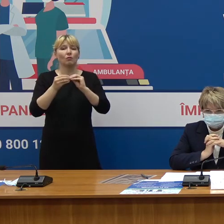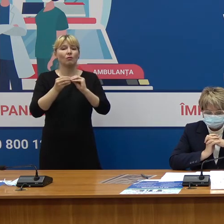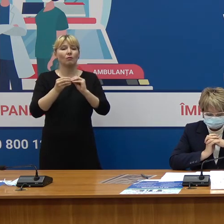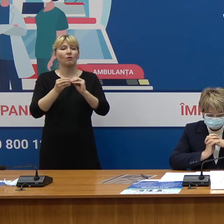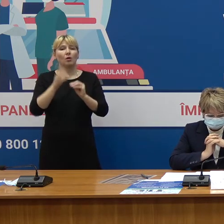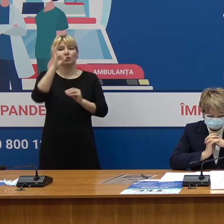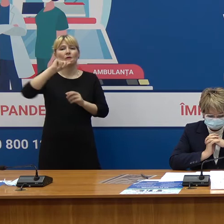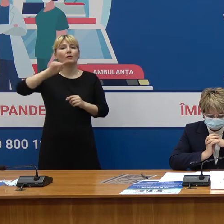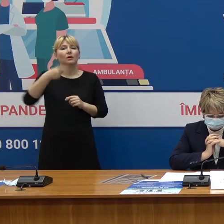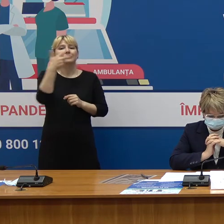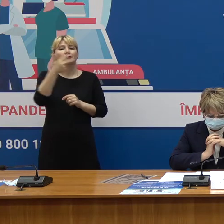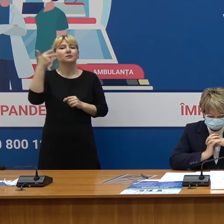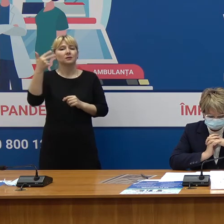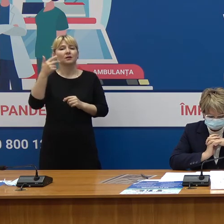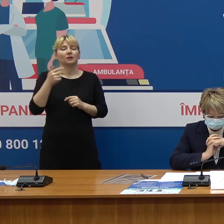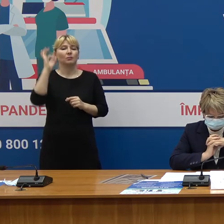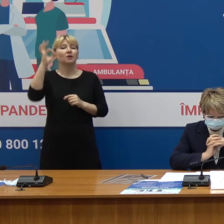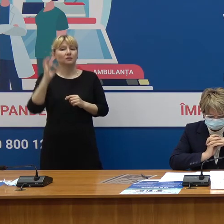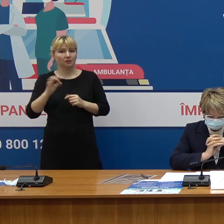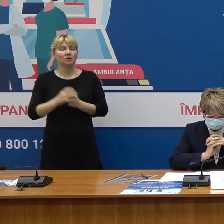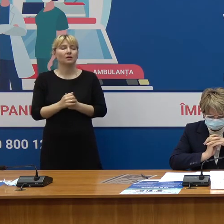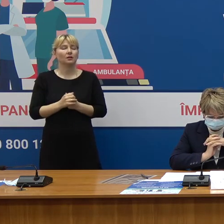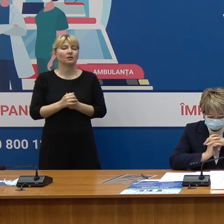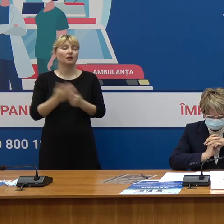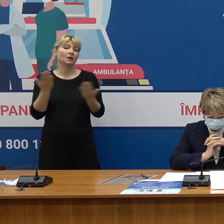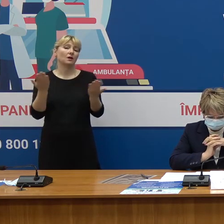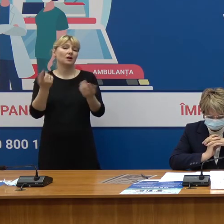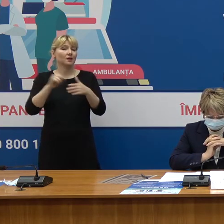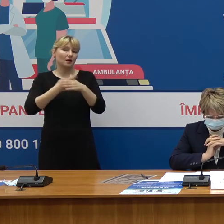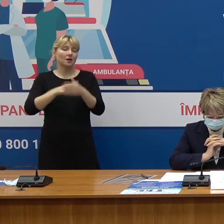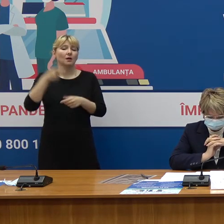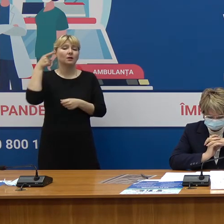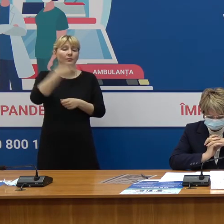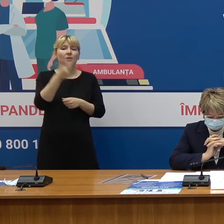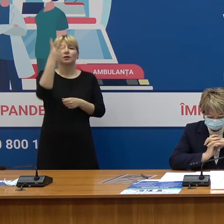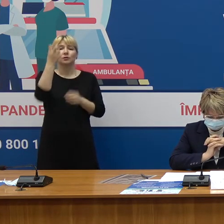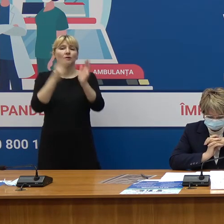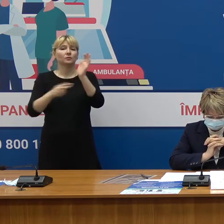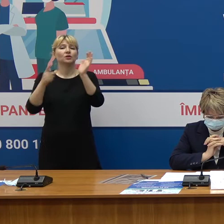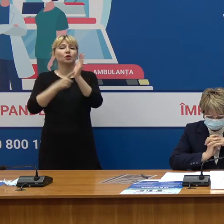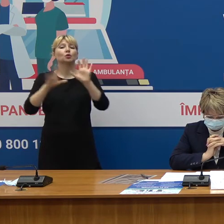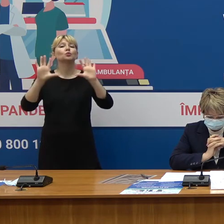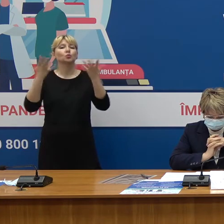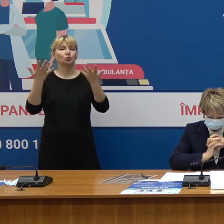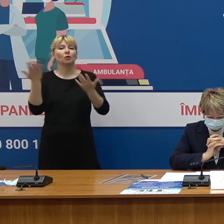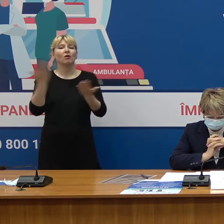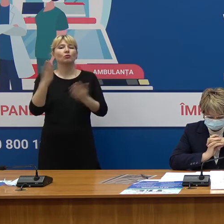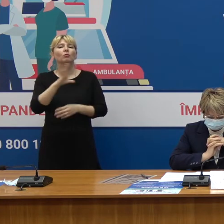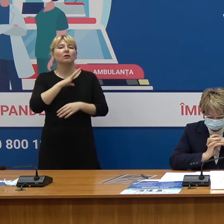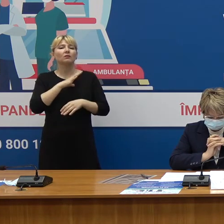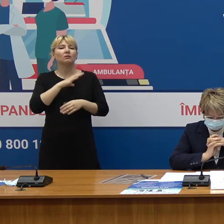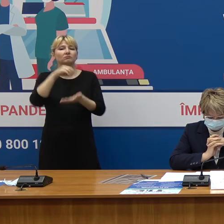de 0,33% sau 1,376 de evenimente adverse care au fost